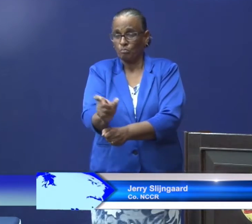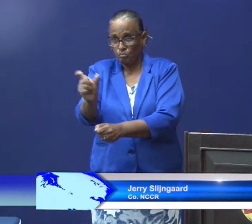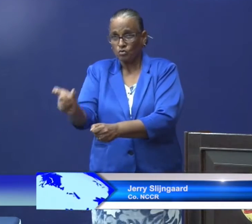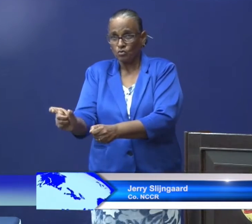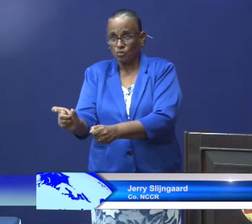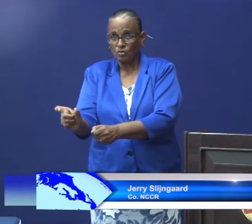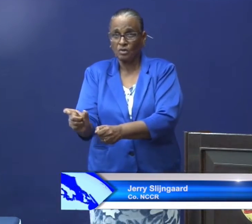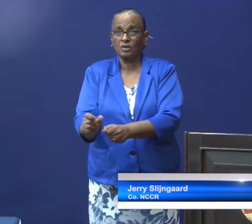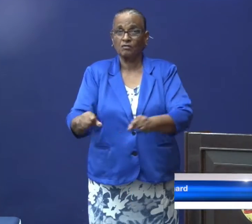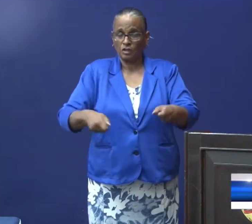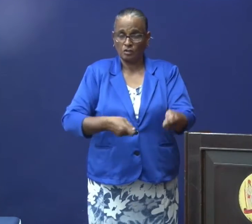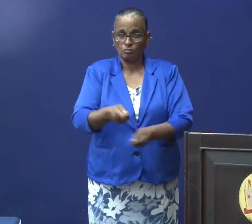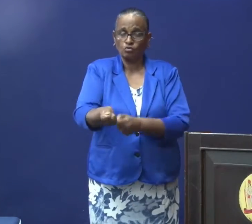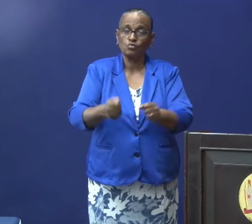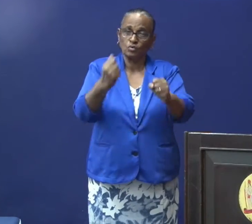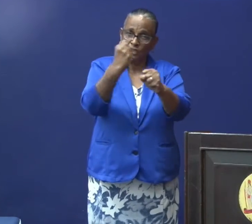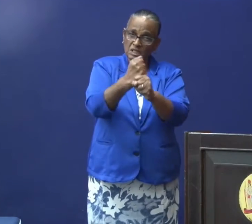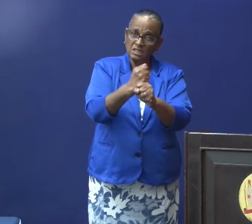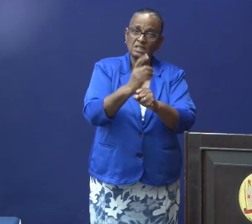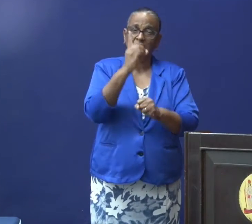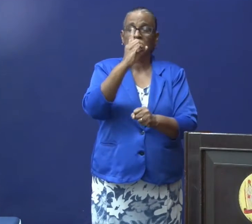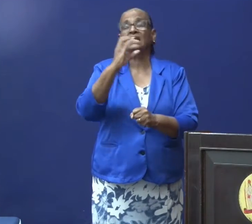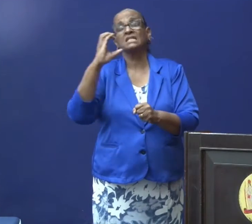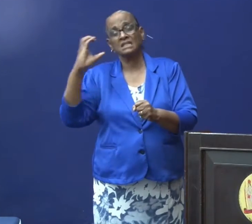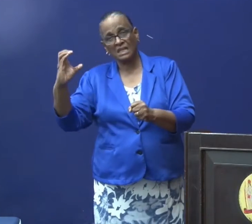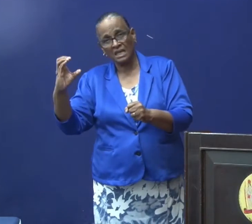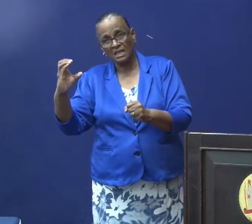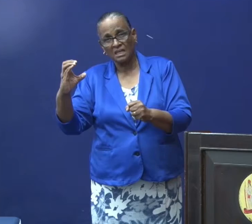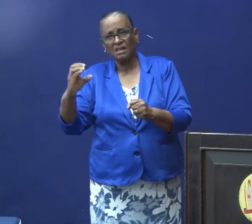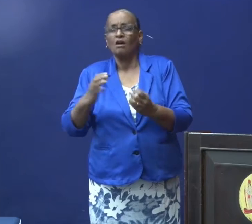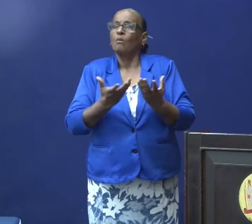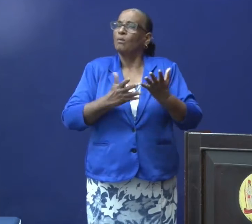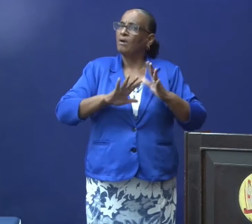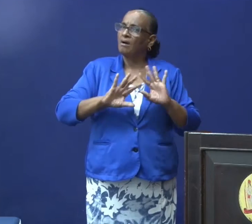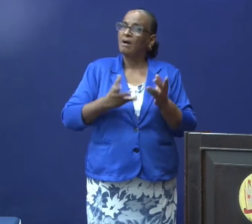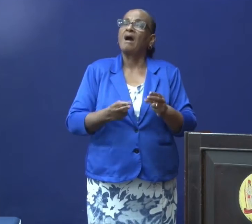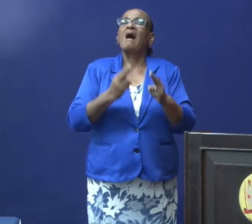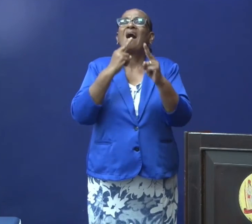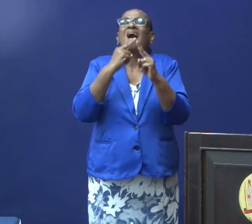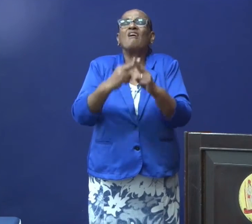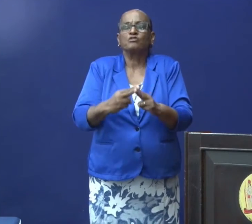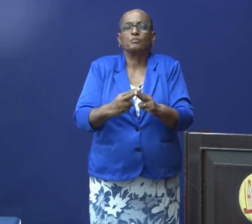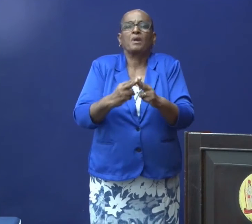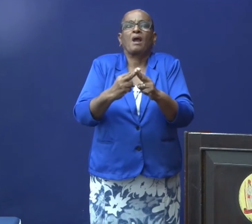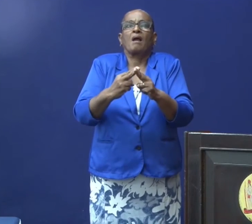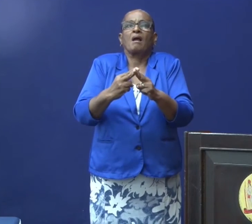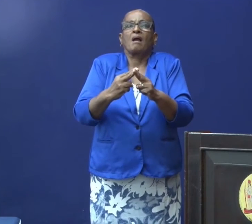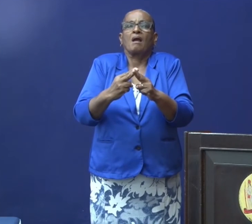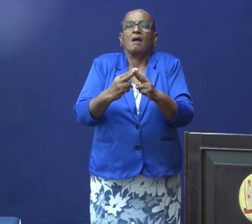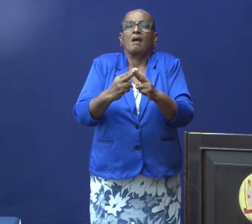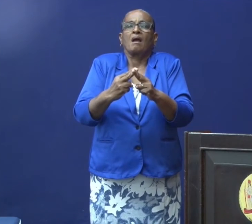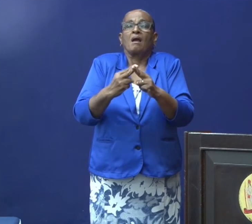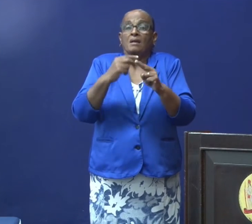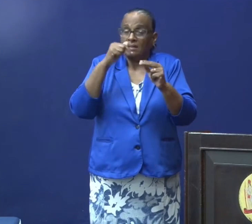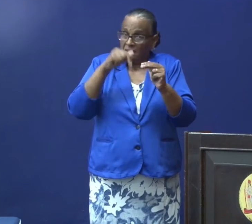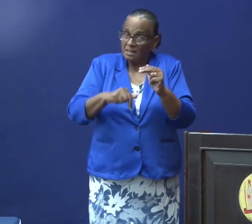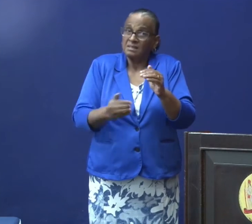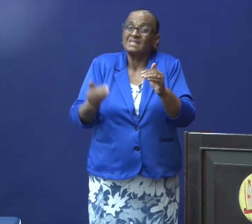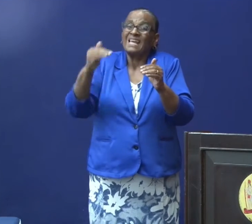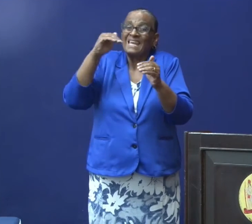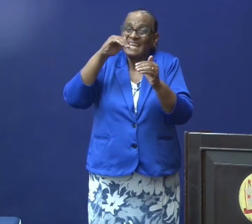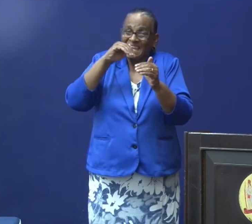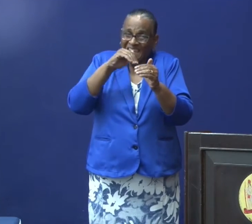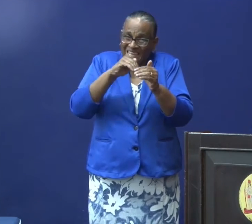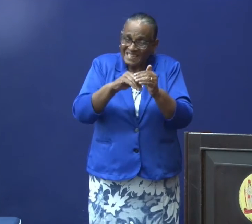bestuursdienst, de districtscommissaris, zijn er wat zulks betreft afspraken gemaakt en deze zijn dus vervat in